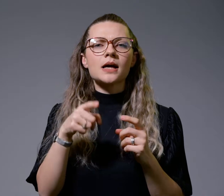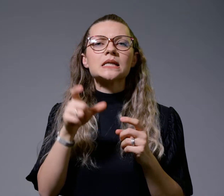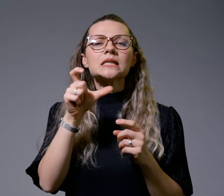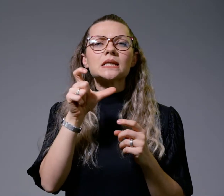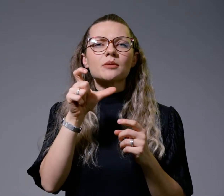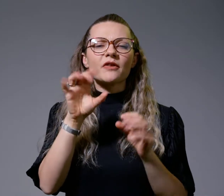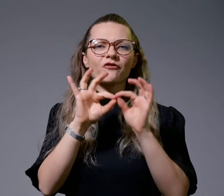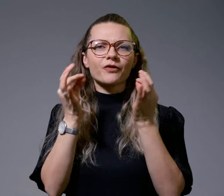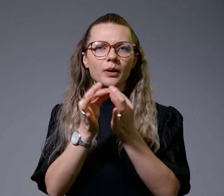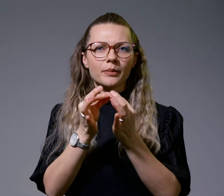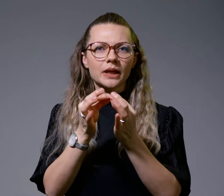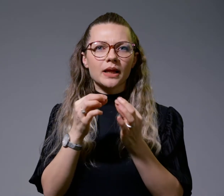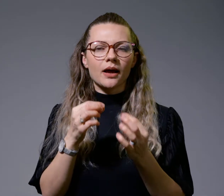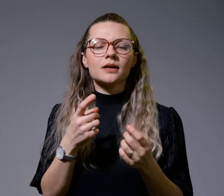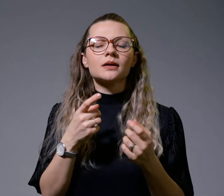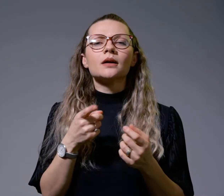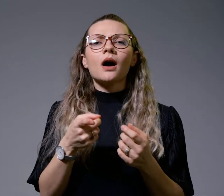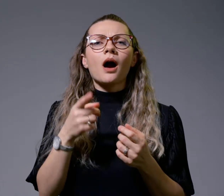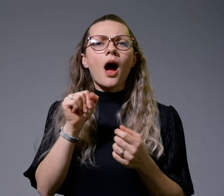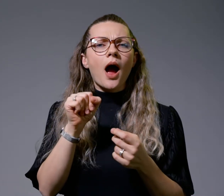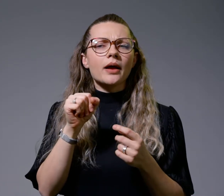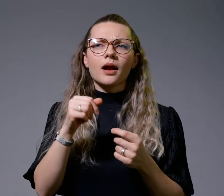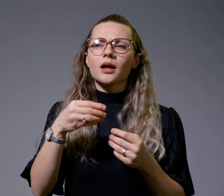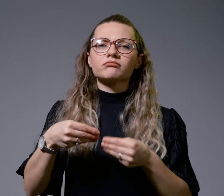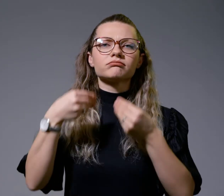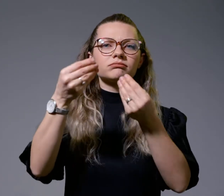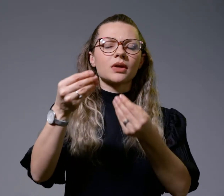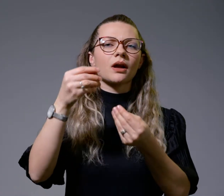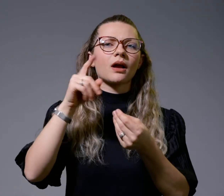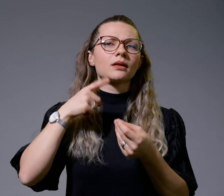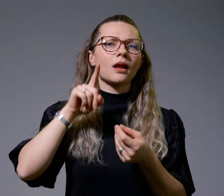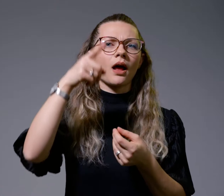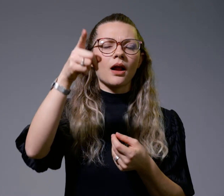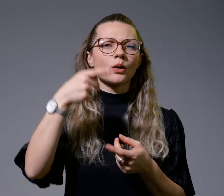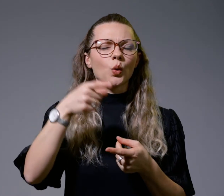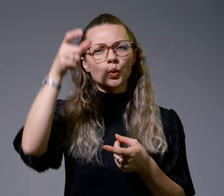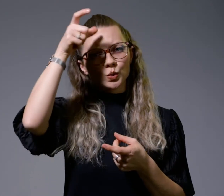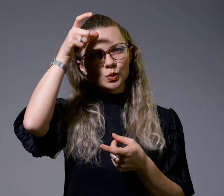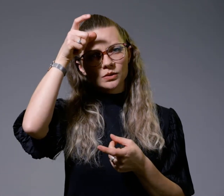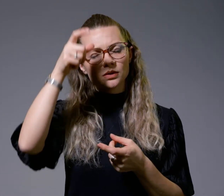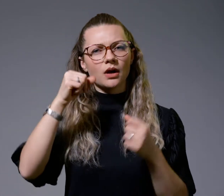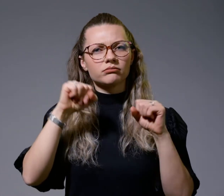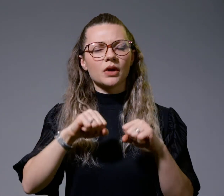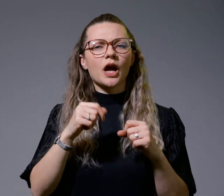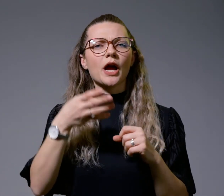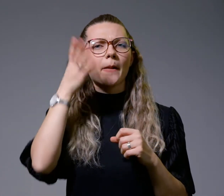Анјеле бил однесен некаде далеку во Османлиската империја, а Анја во родното Старавина,